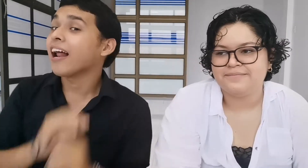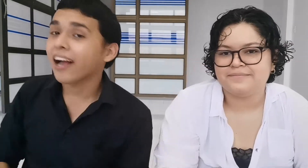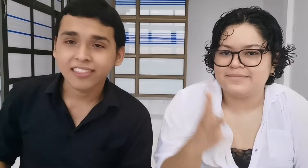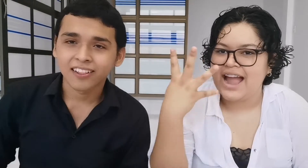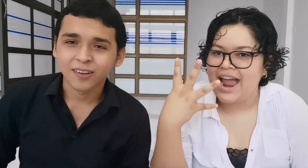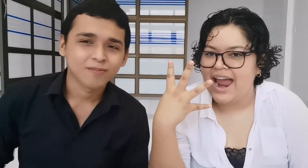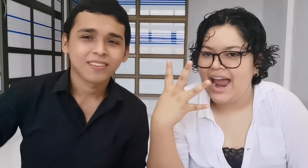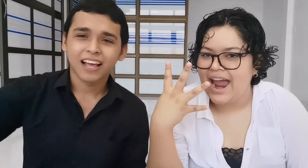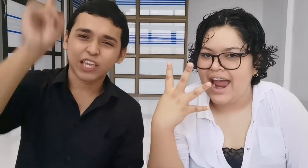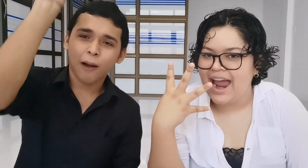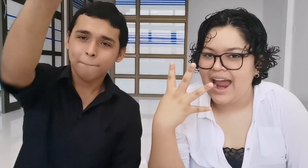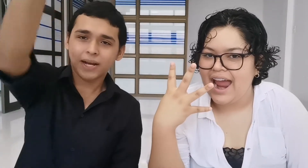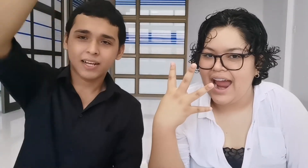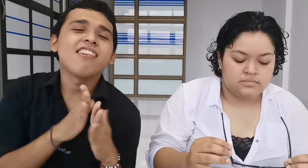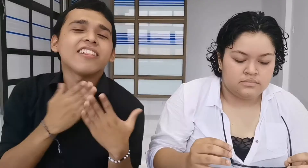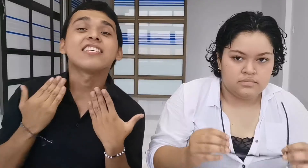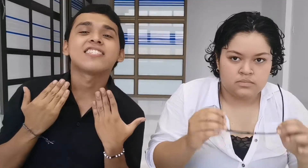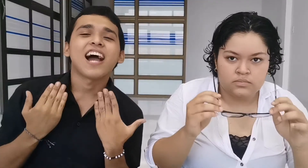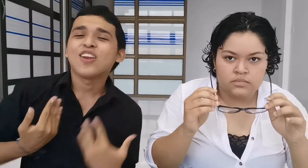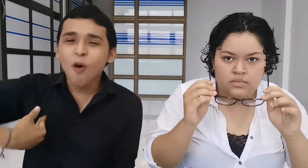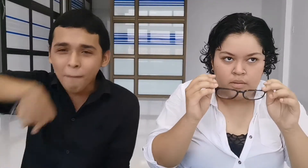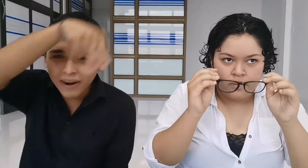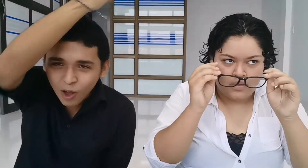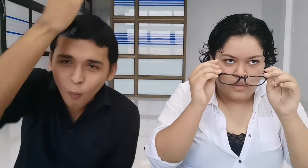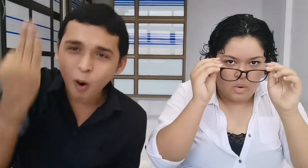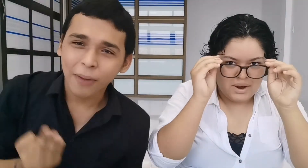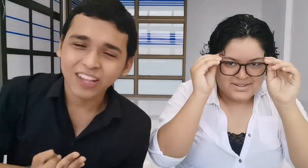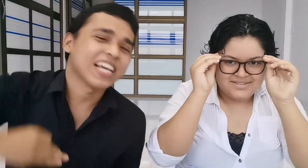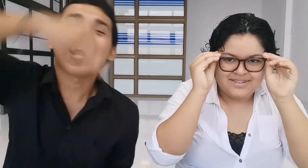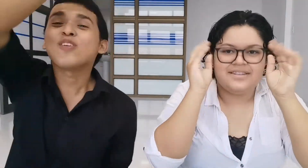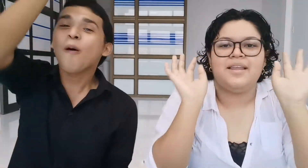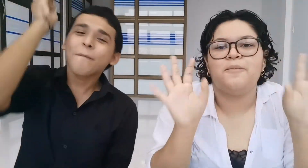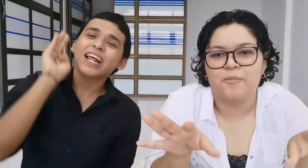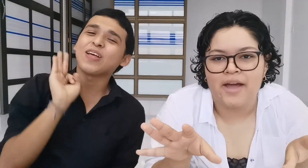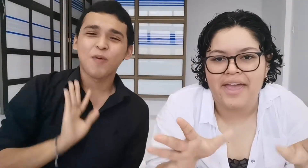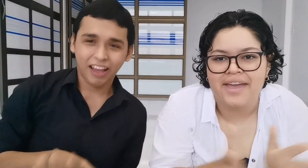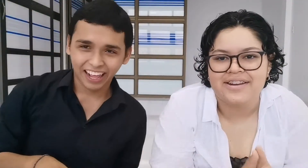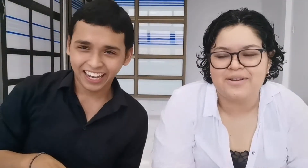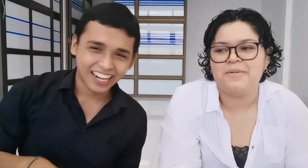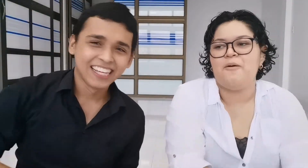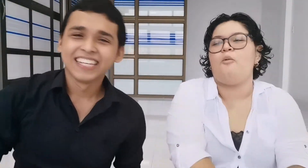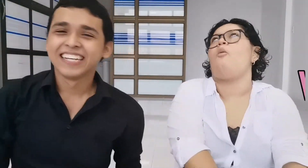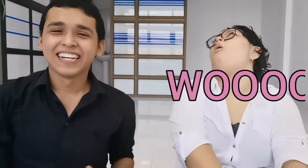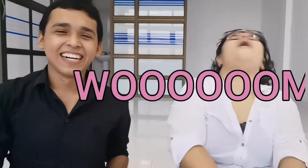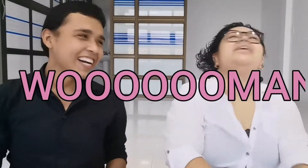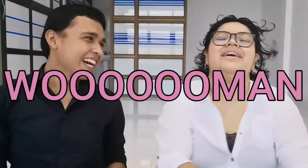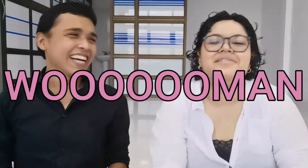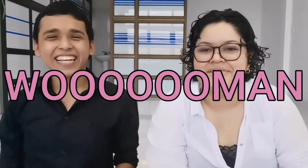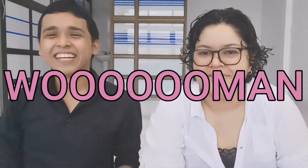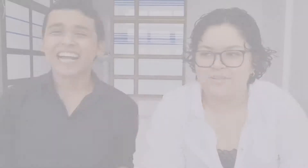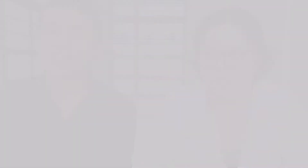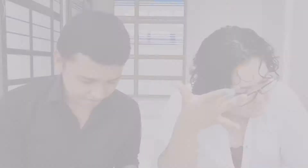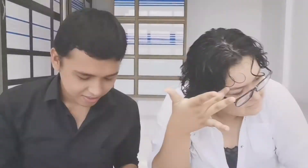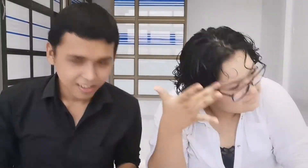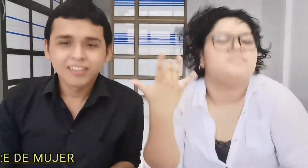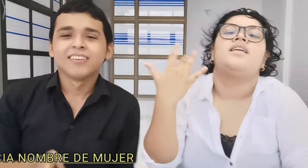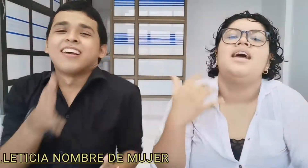este gran cantante Aquí va, Leticia, nombre de Wobbe, o sea, nombre de mujer Nombre de Wobbe Música,